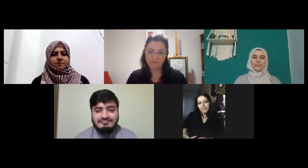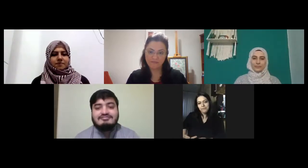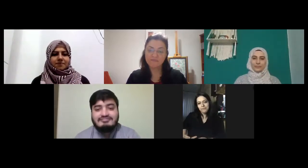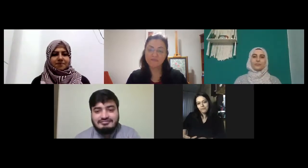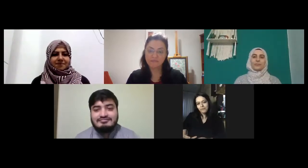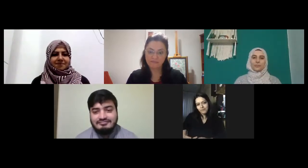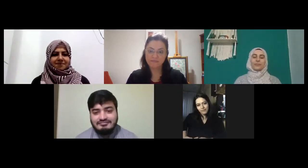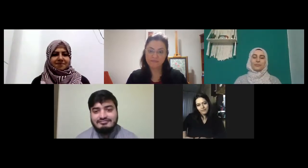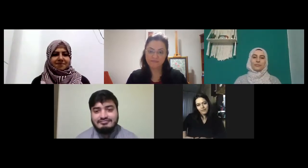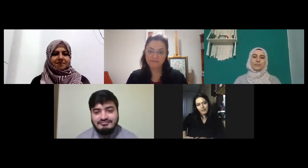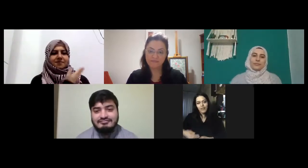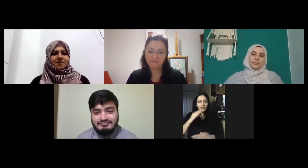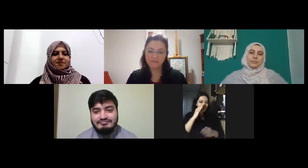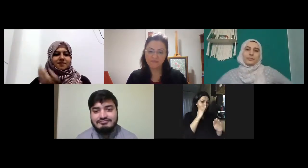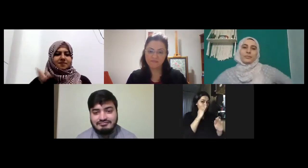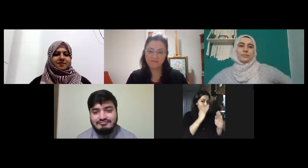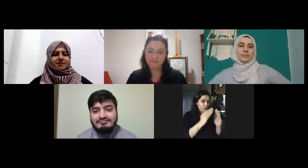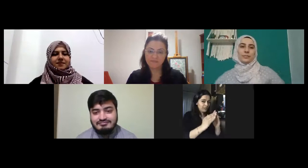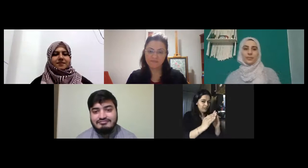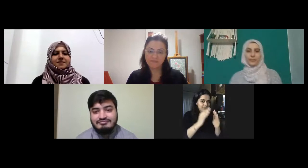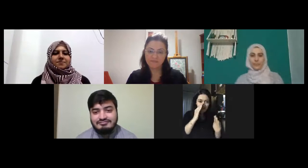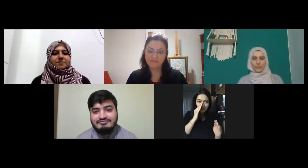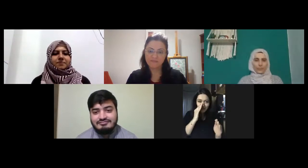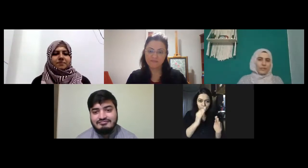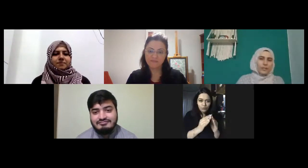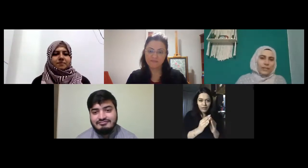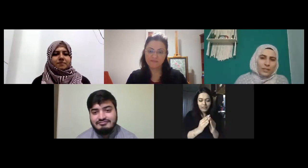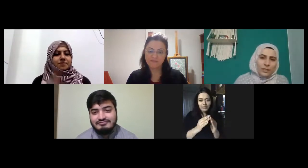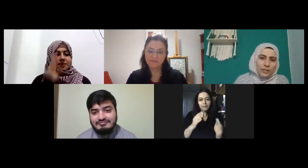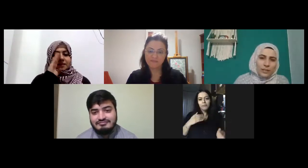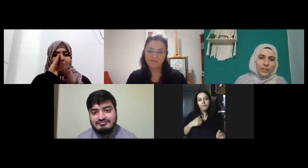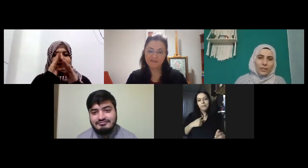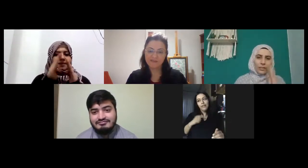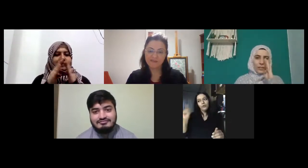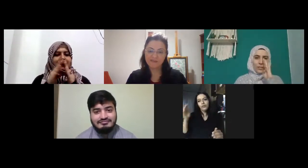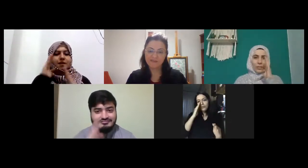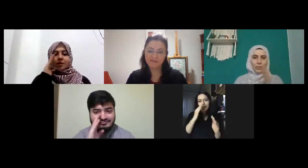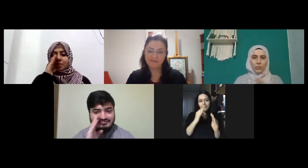bu da uyumak uyumak ben ona uyarım